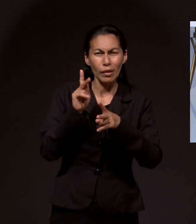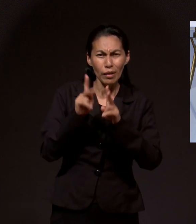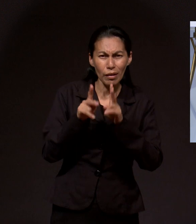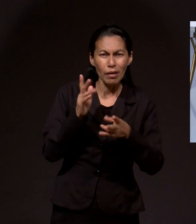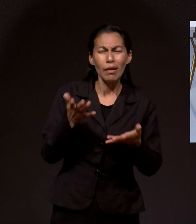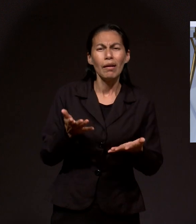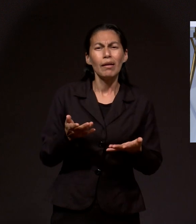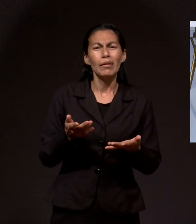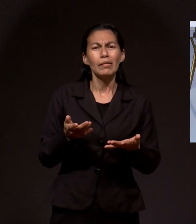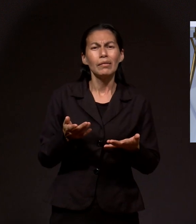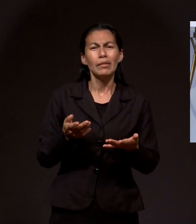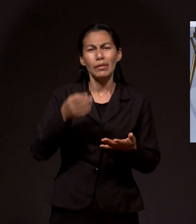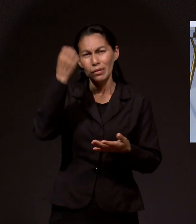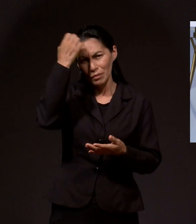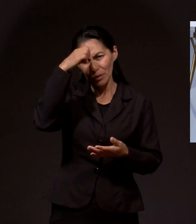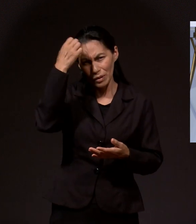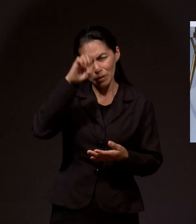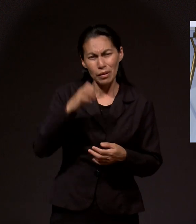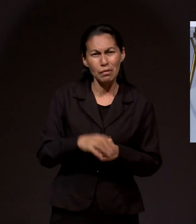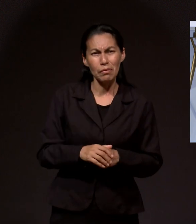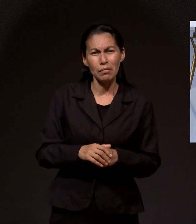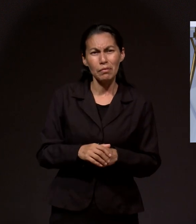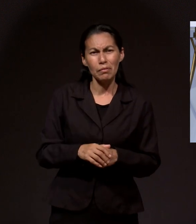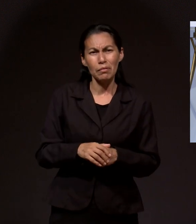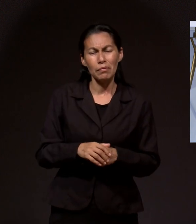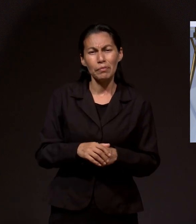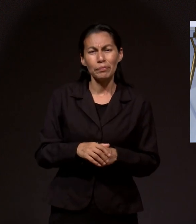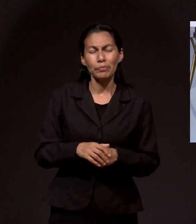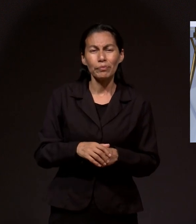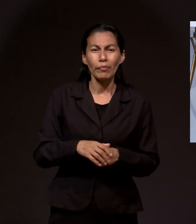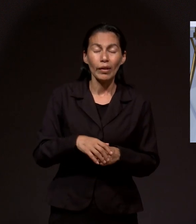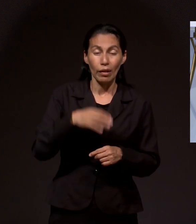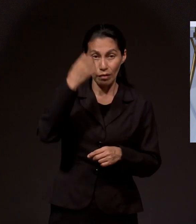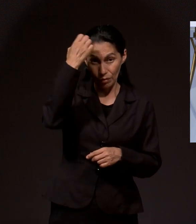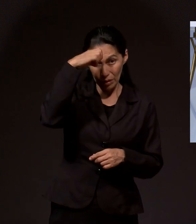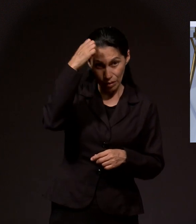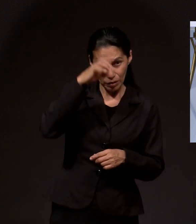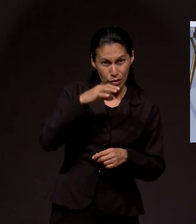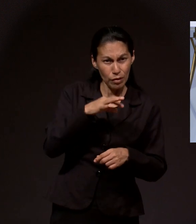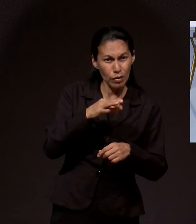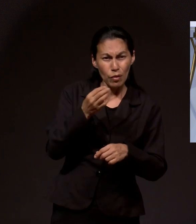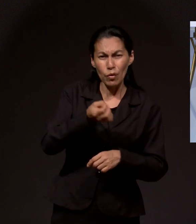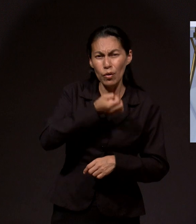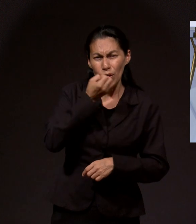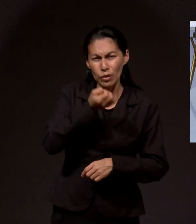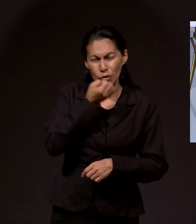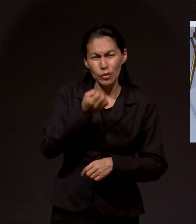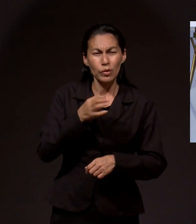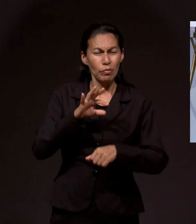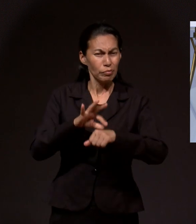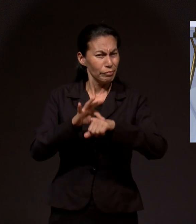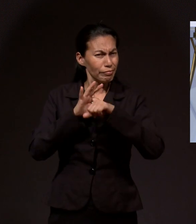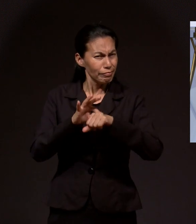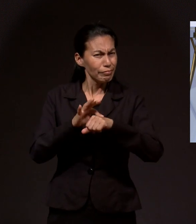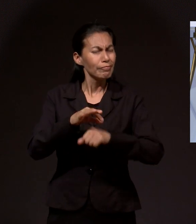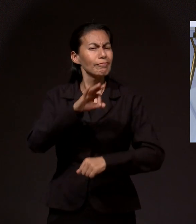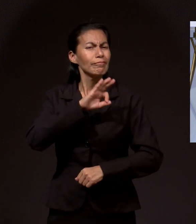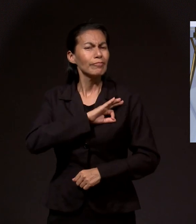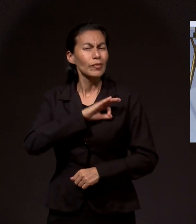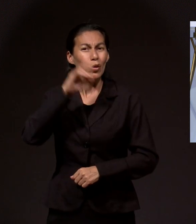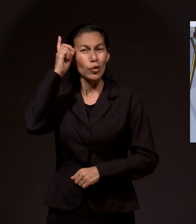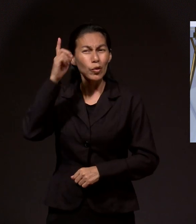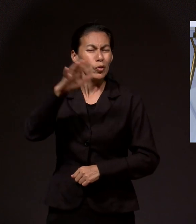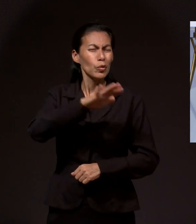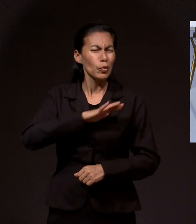contar sus experiencias en oración. La experiencia de fe en oración con el Dios de lo